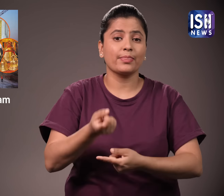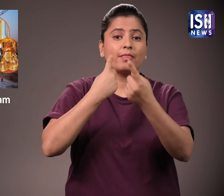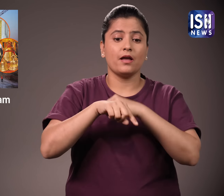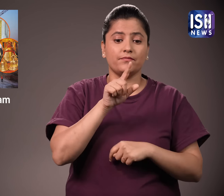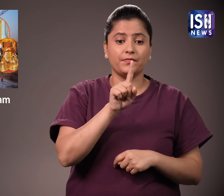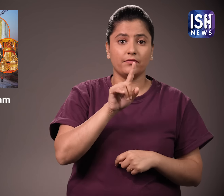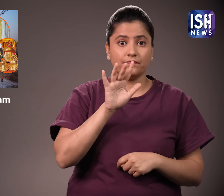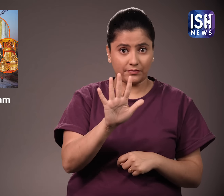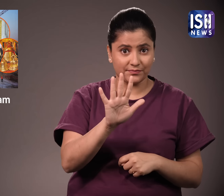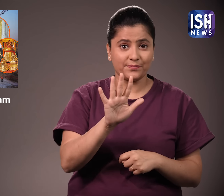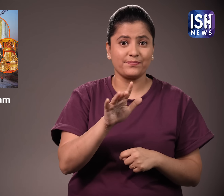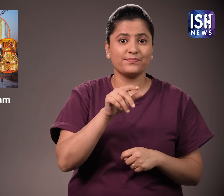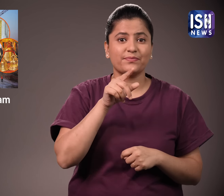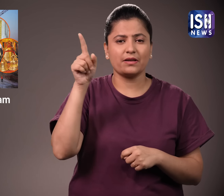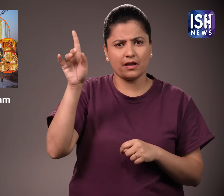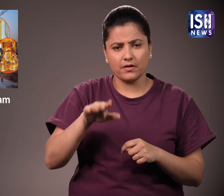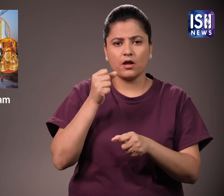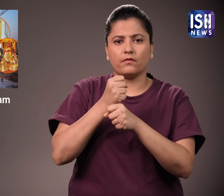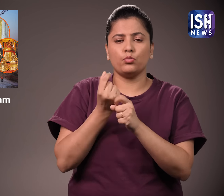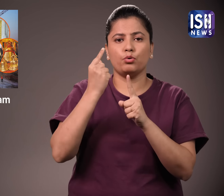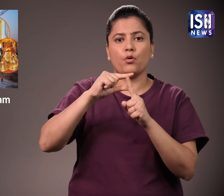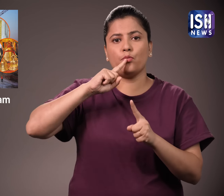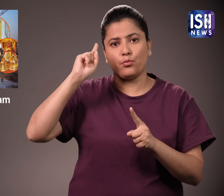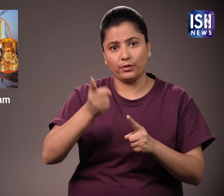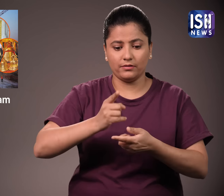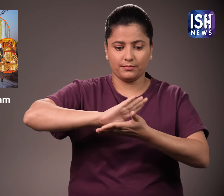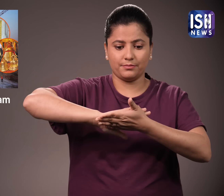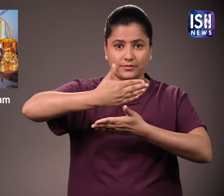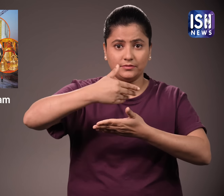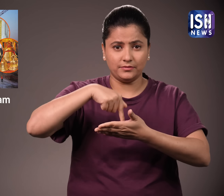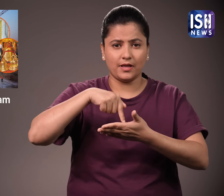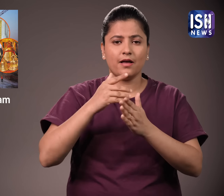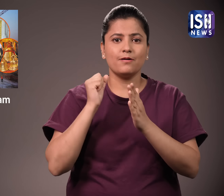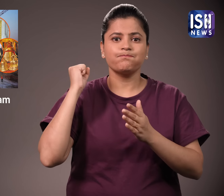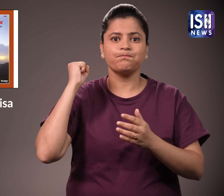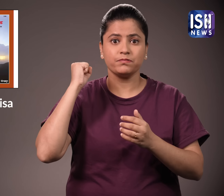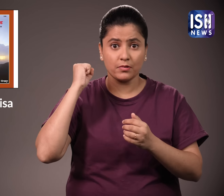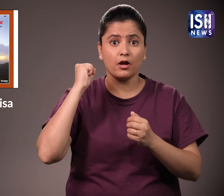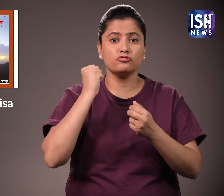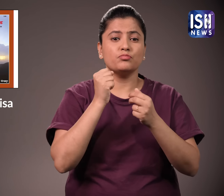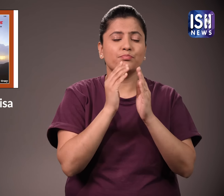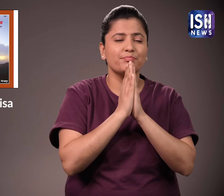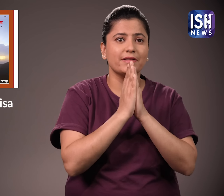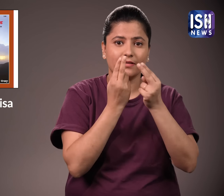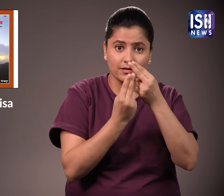राज्य सरकार ने कैदियों को श्री हनुमान चालेसा और सुन्दर कांड वितरित करने की भी गोशना की है